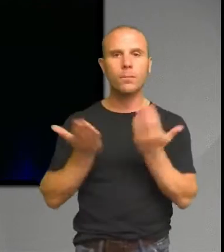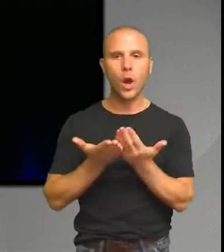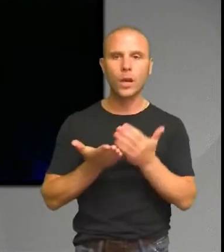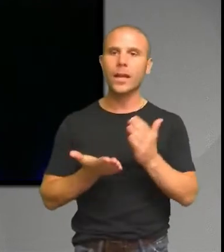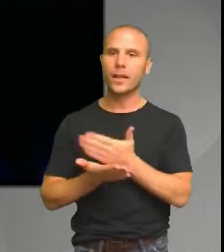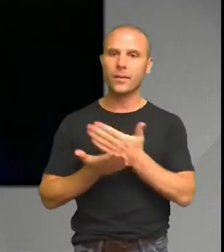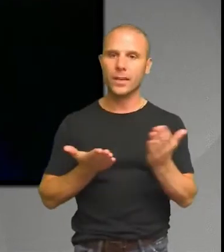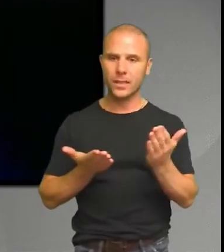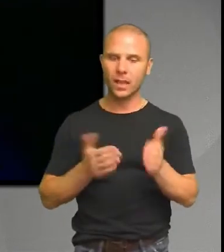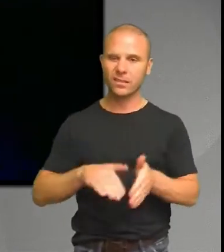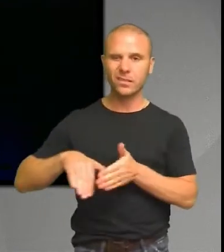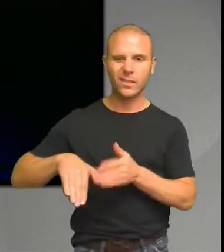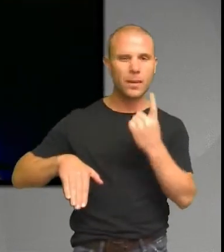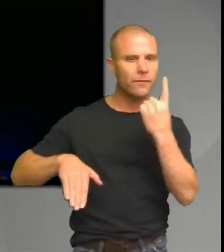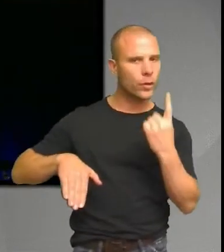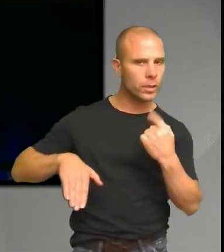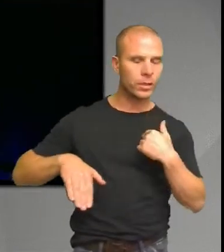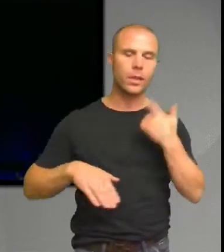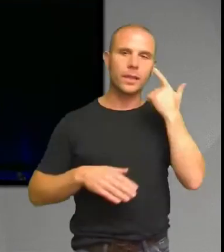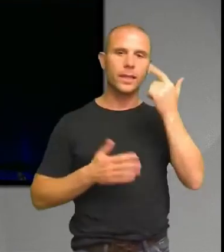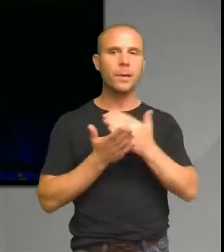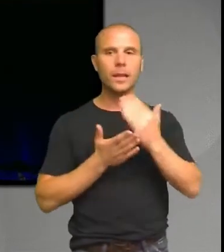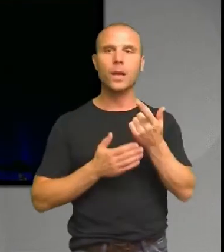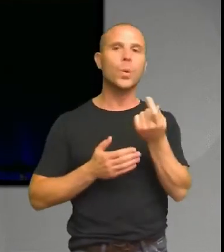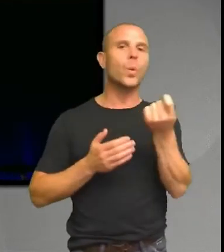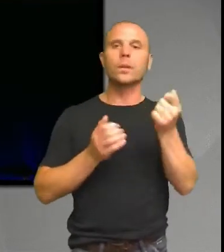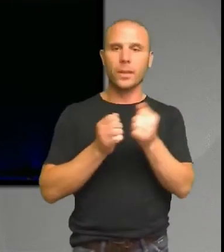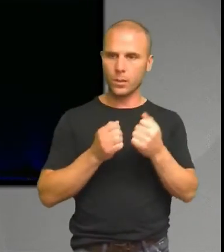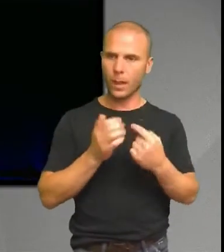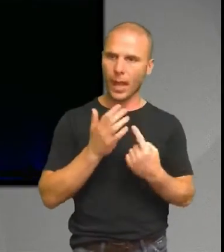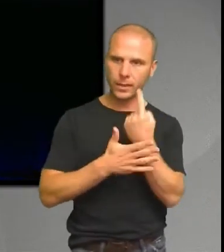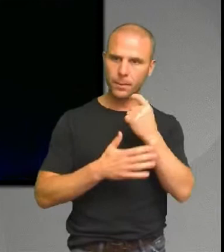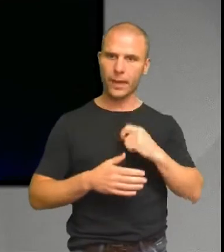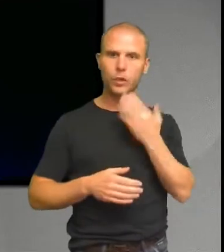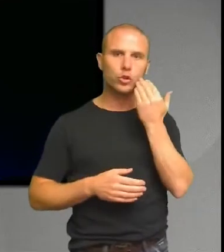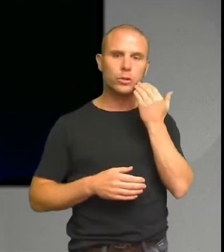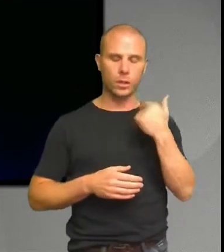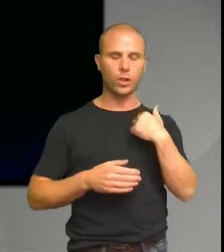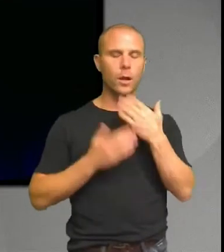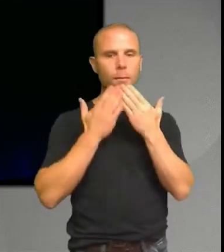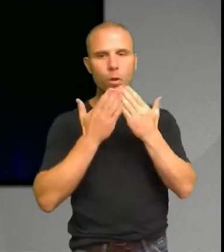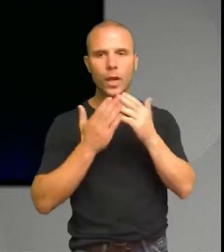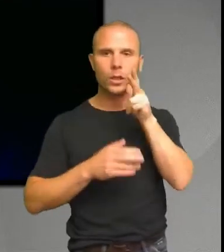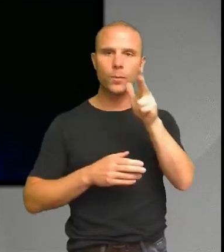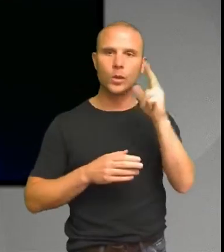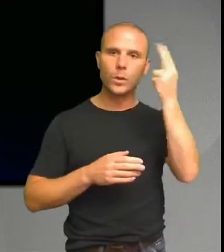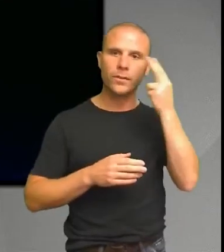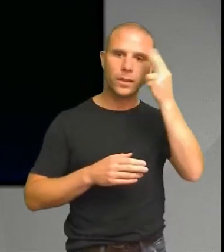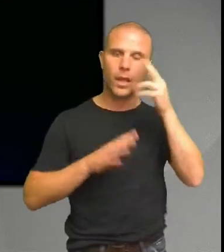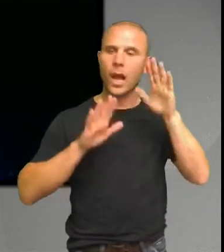tänker jag berätta om någonting som hände mig väldigt nyligen. Jag pluggade på Göteborgs universitet och vi har precis varit på en exkursion